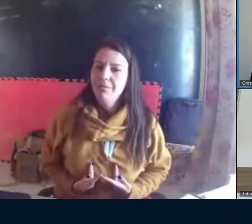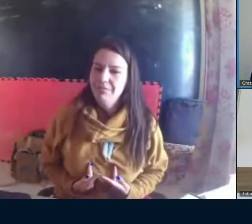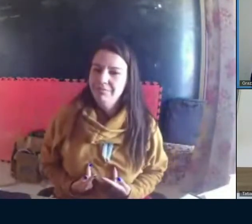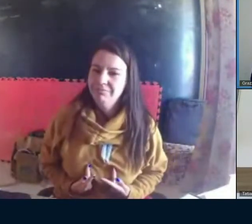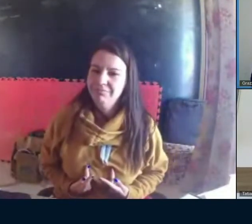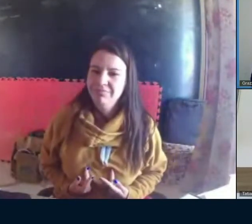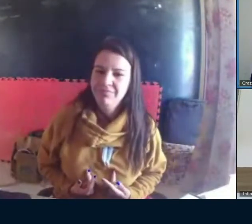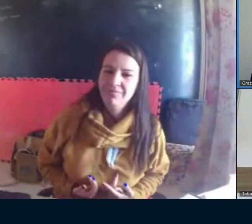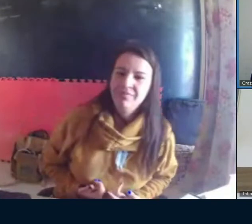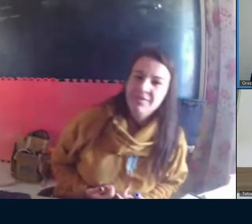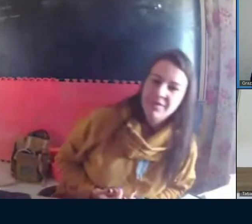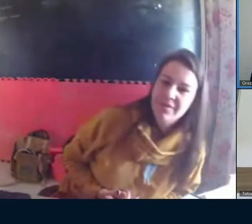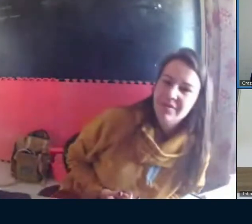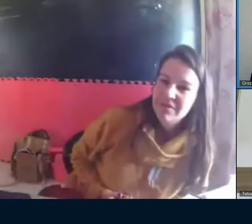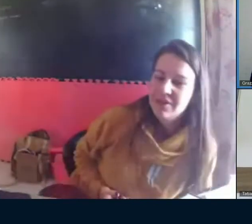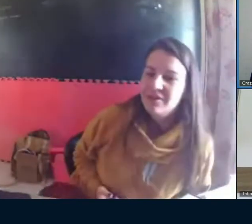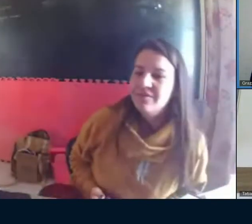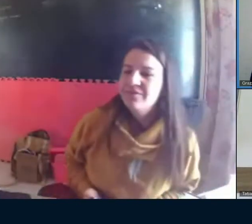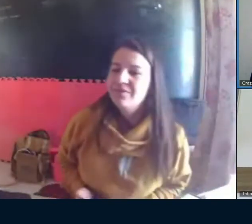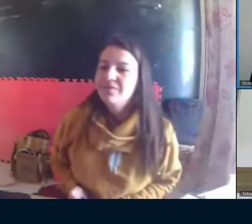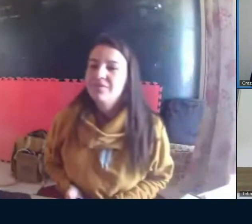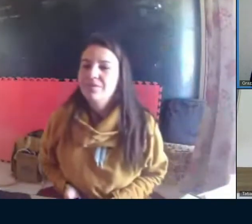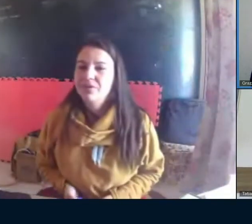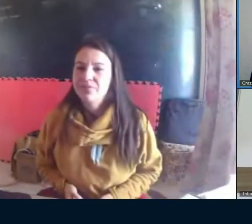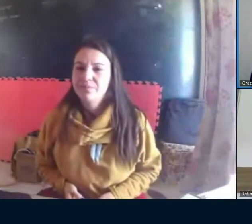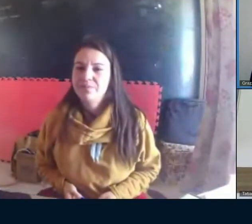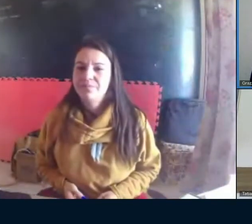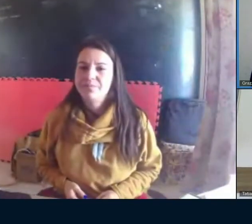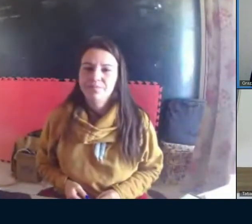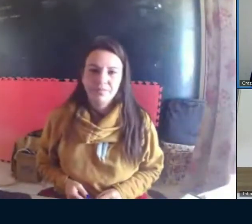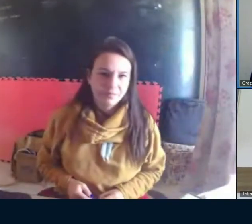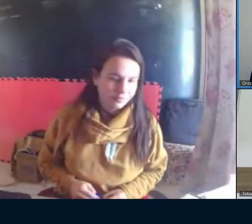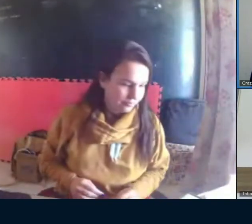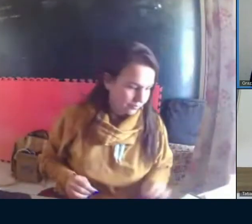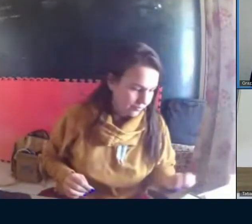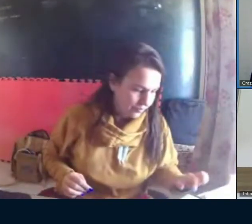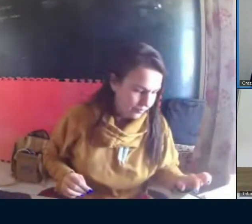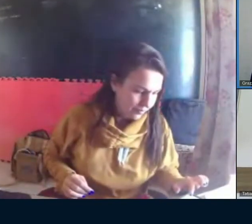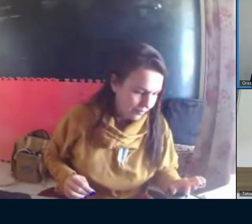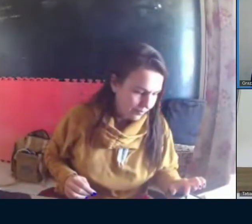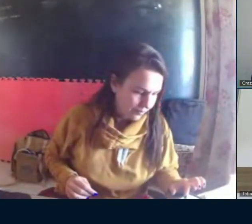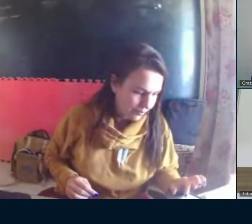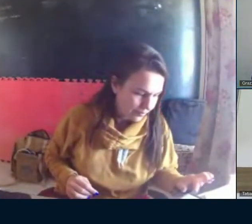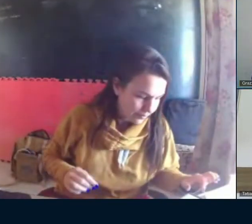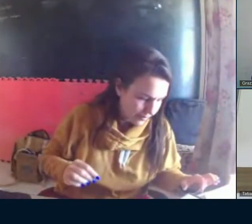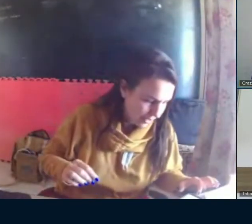com sentido é o microcosmo da consciência humana.